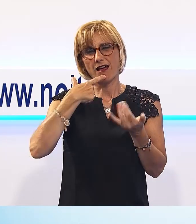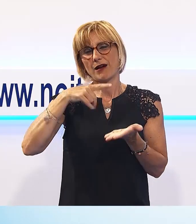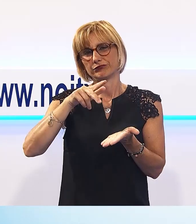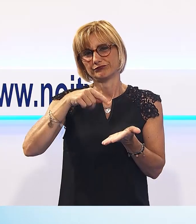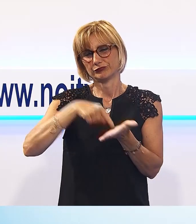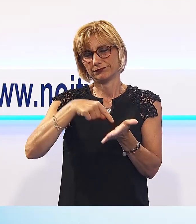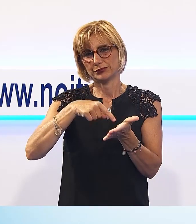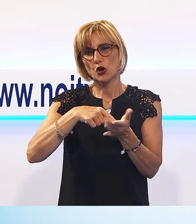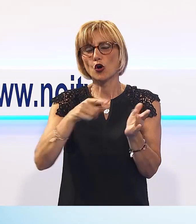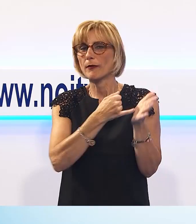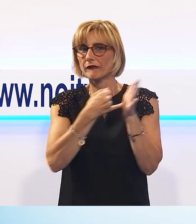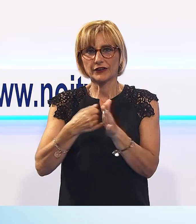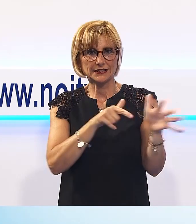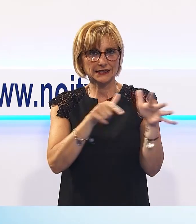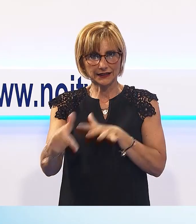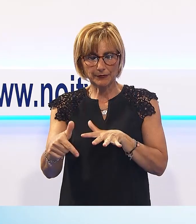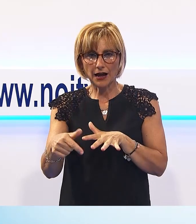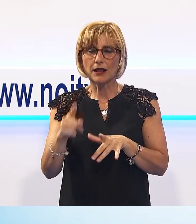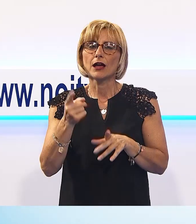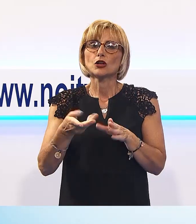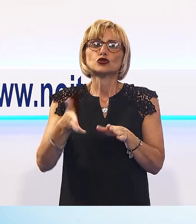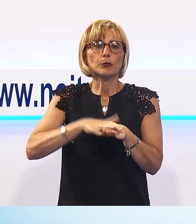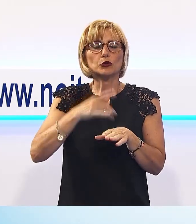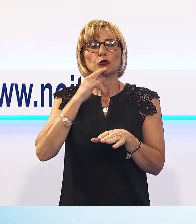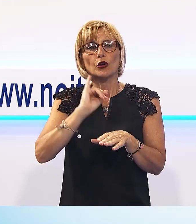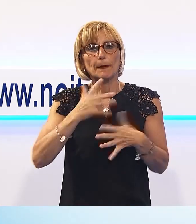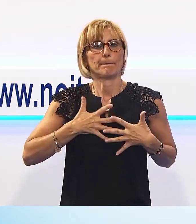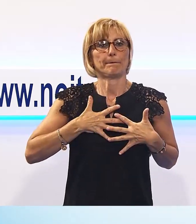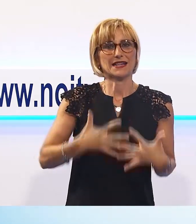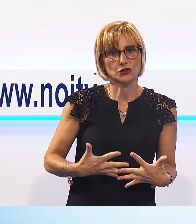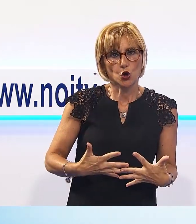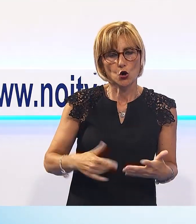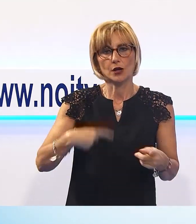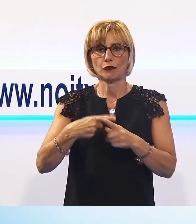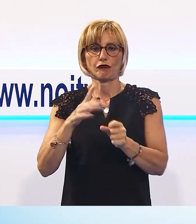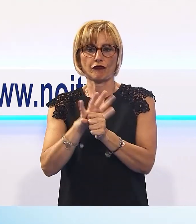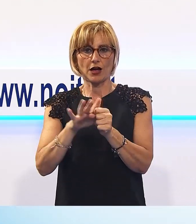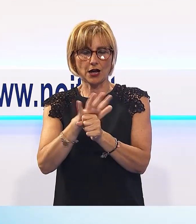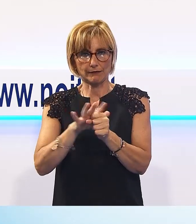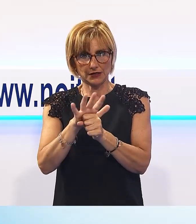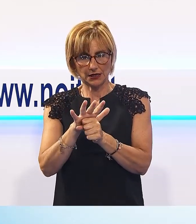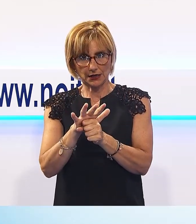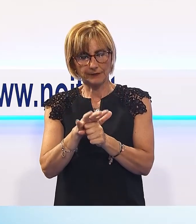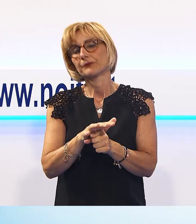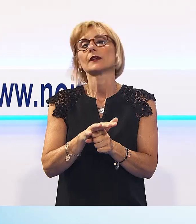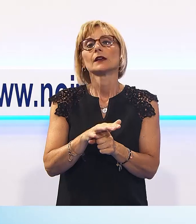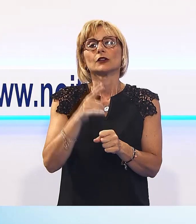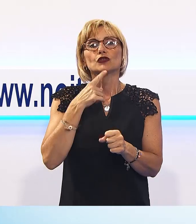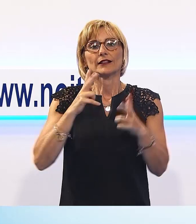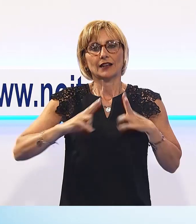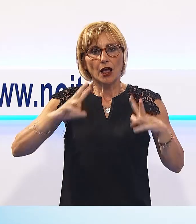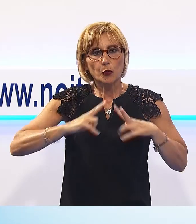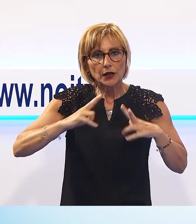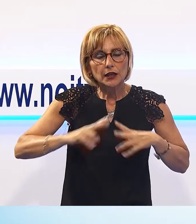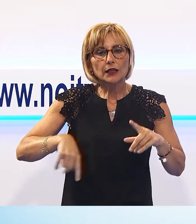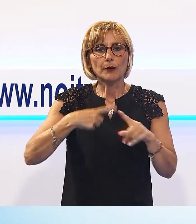vuole essere un weekend a misura di appassionati e famiglie. Confermato il carattere slow, contraddistinto da tranquillità e